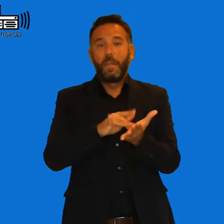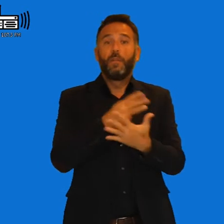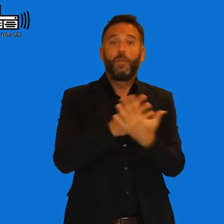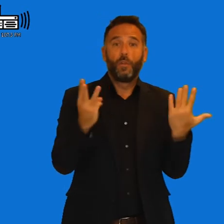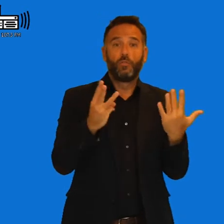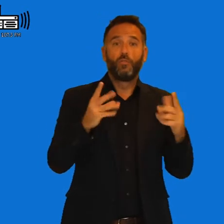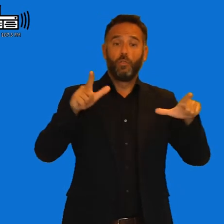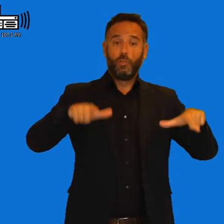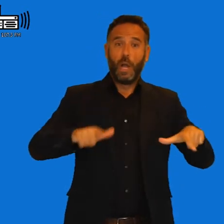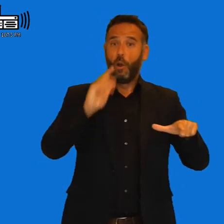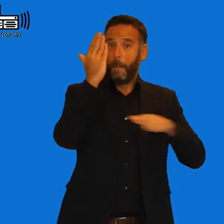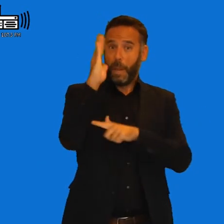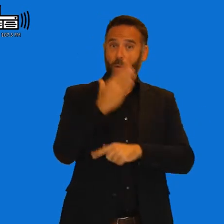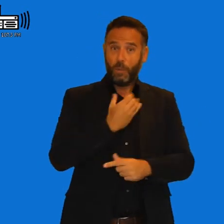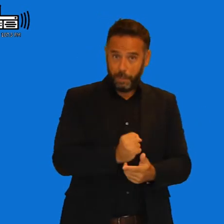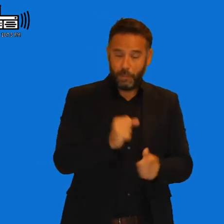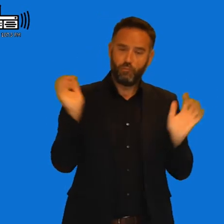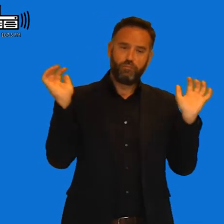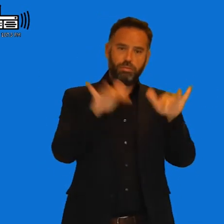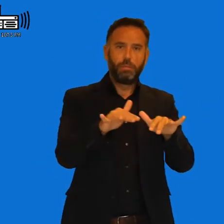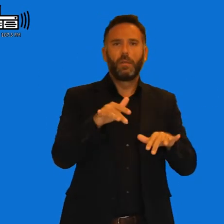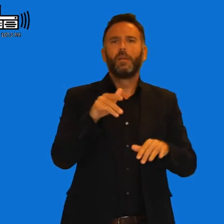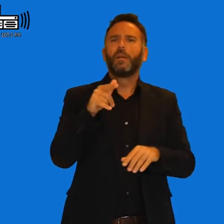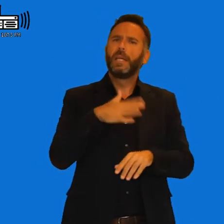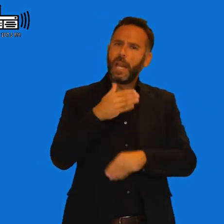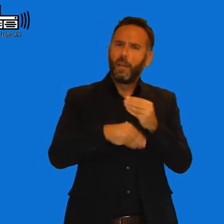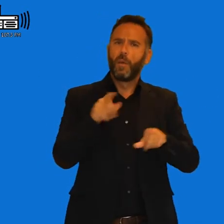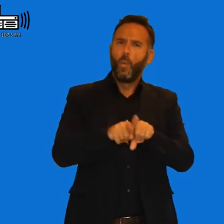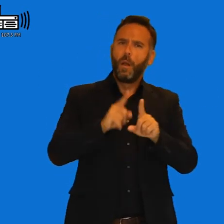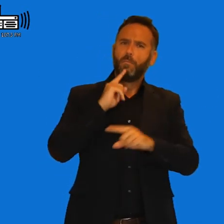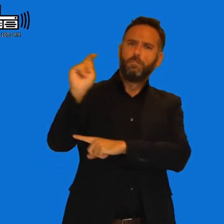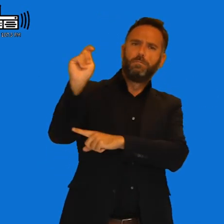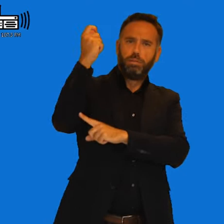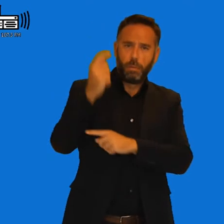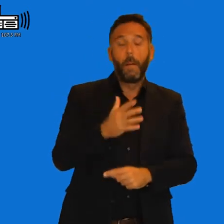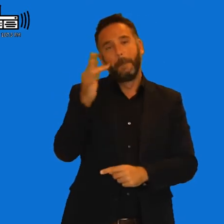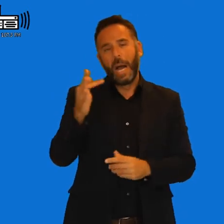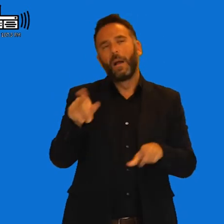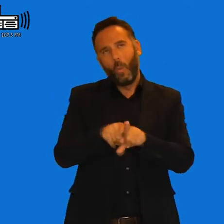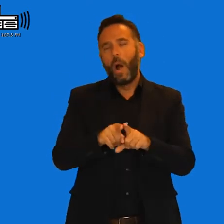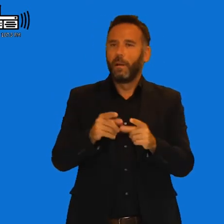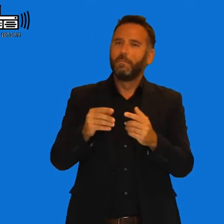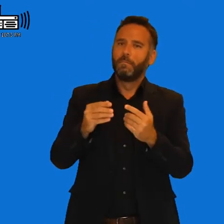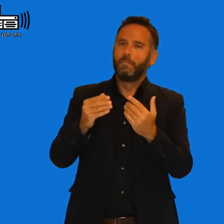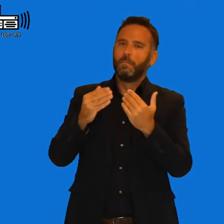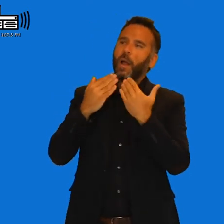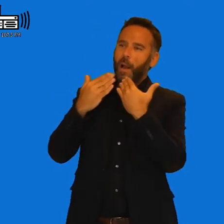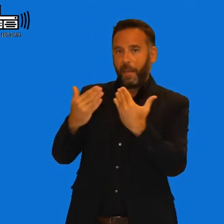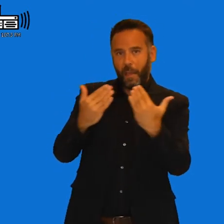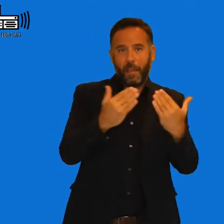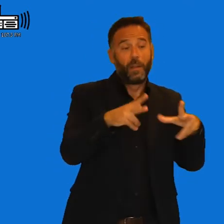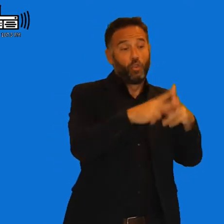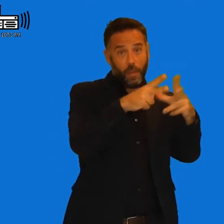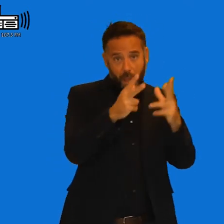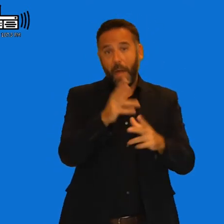del ayuntamiento. Y es un modo primero de darnos a conocer y después de hombre agradecer a la población en general y a la sociedad